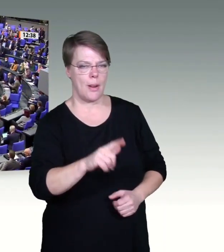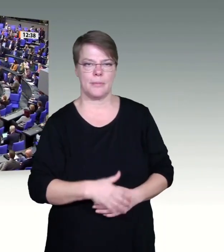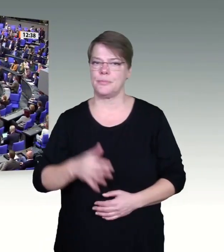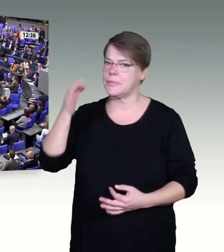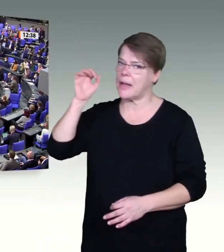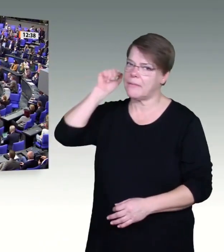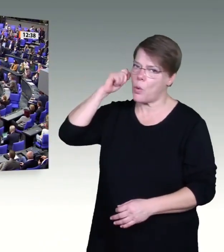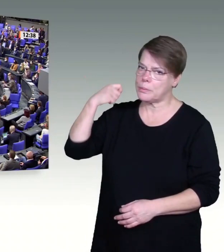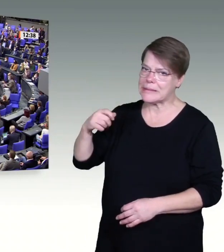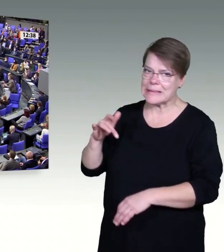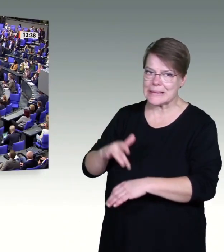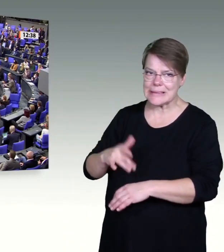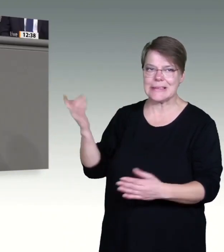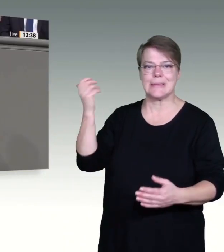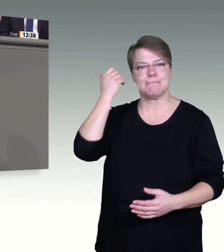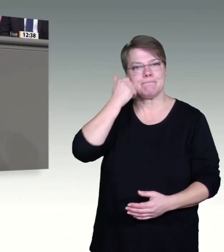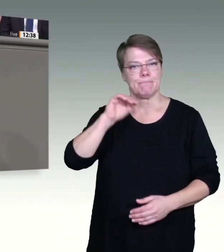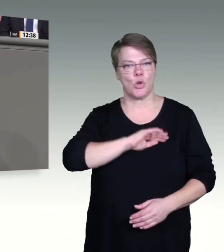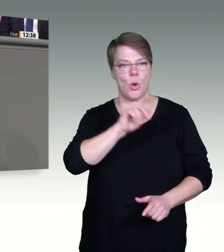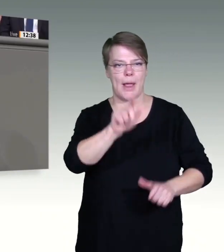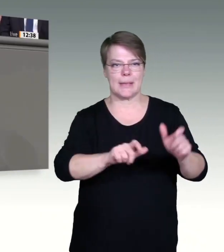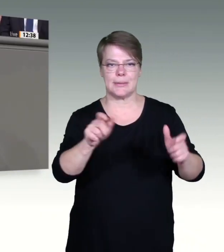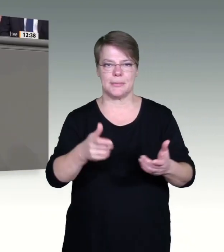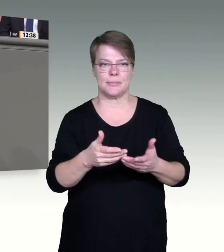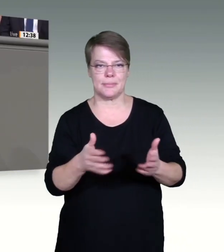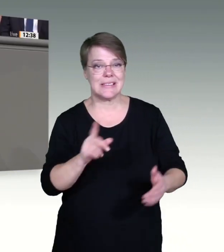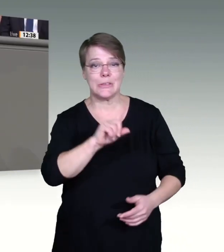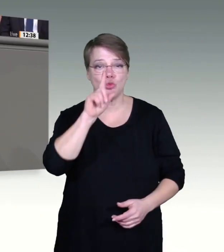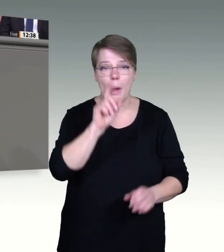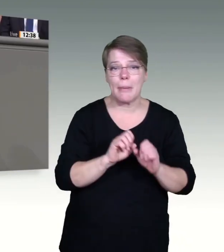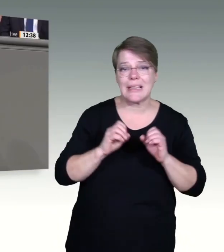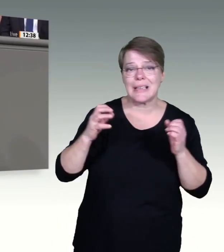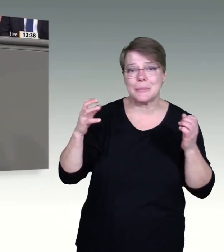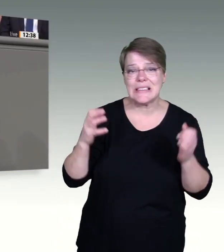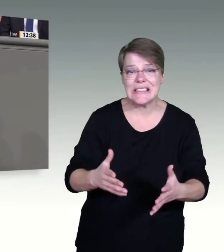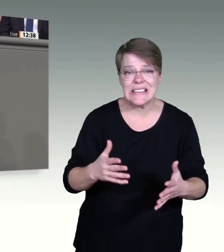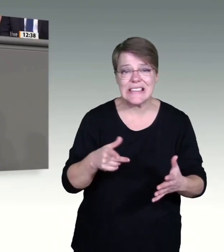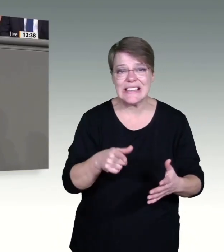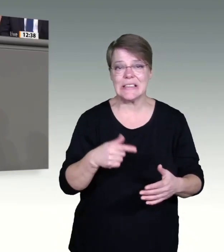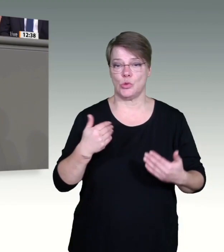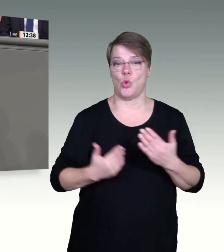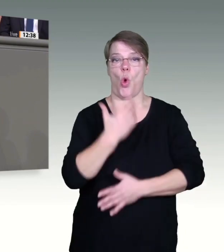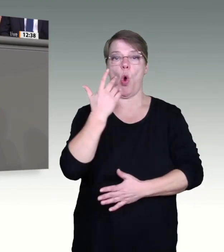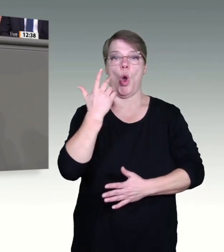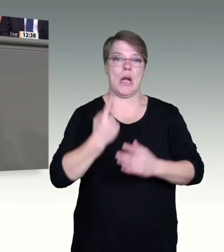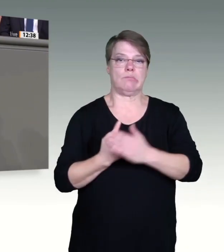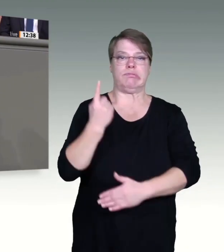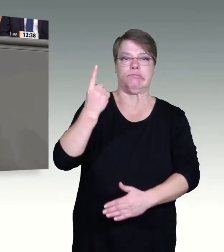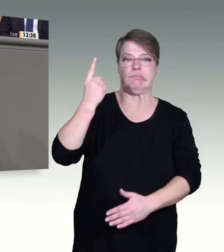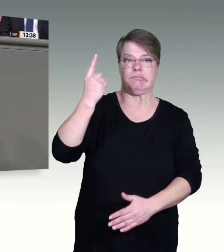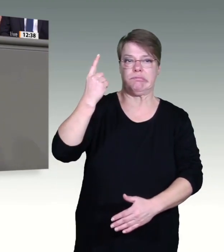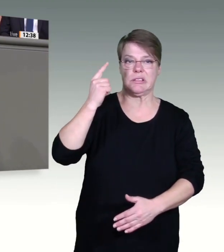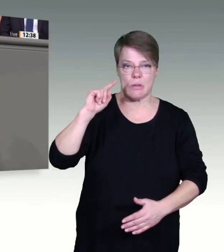Planlosigkeit der Verantwortlichen im Umgang mit dieser Pandemie. Die alte Bundesregierung hat bezüglich